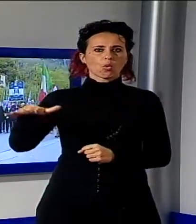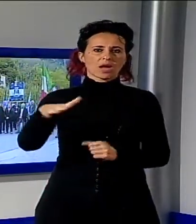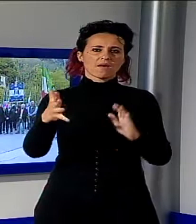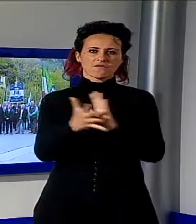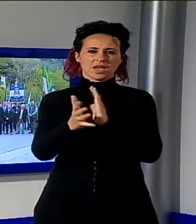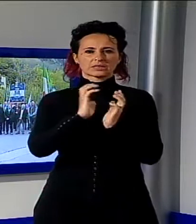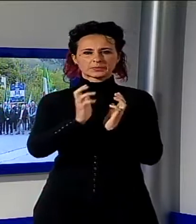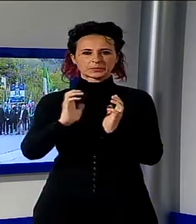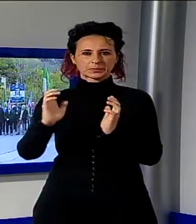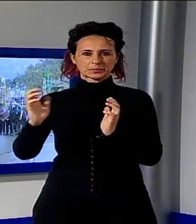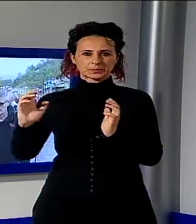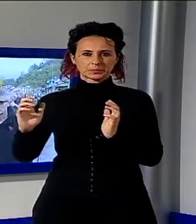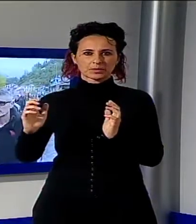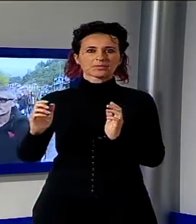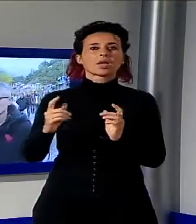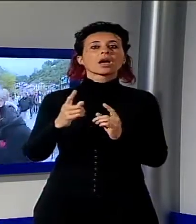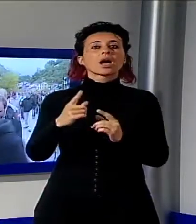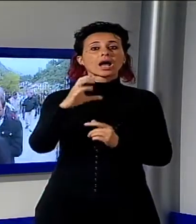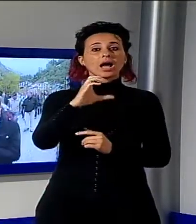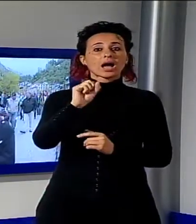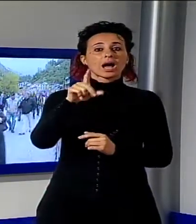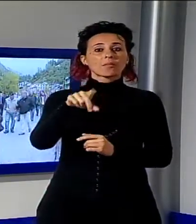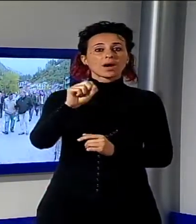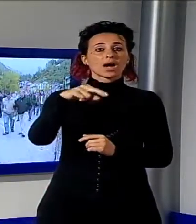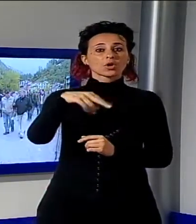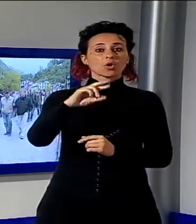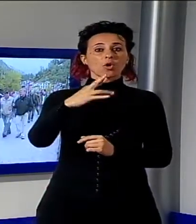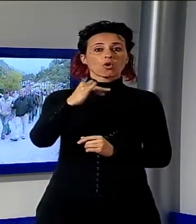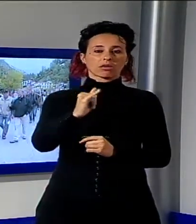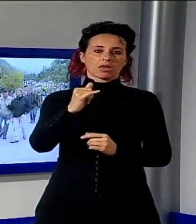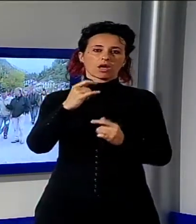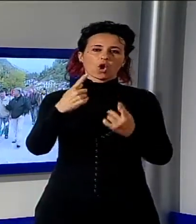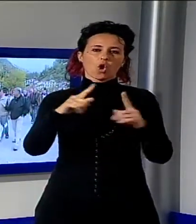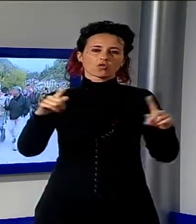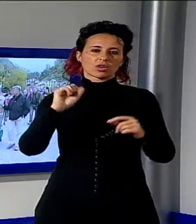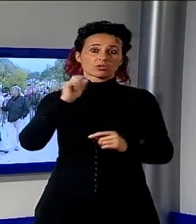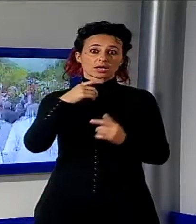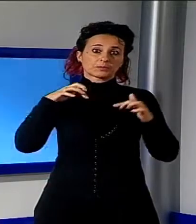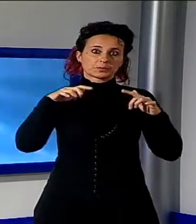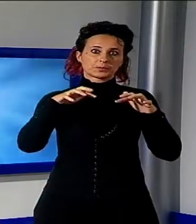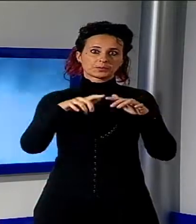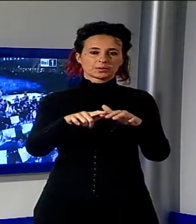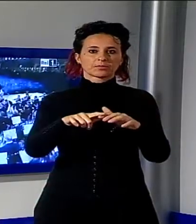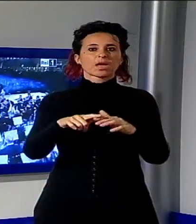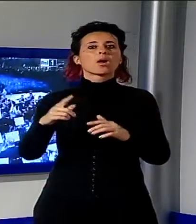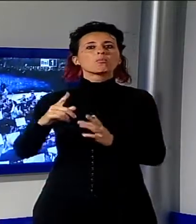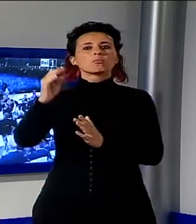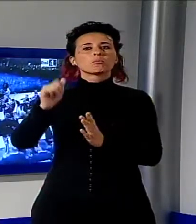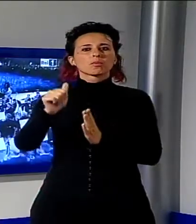capannori al tradizionale concerto gratuito, a Fornaci apre i battenti la fiera del primo maggio. Cucini in